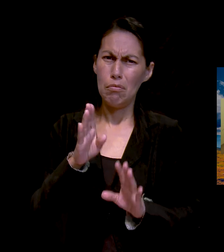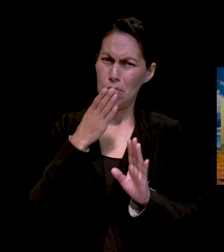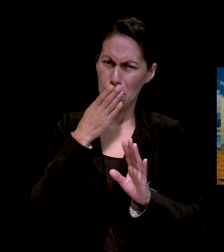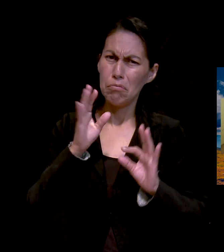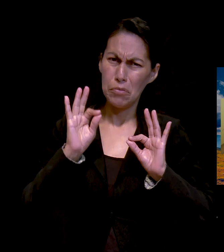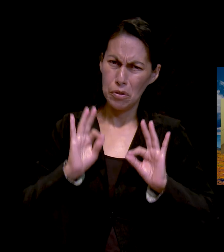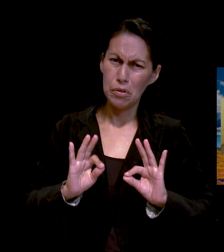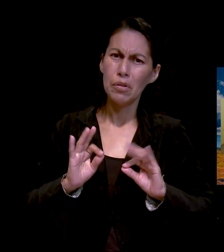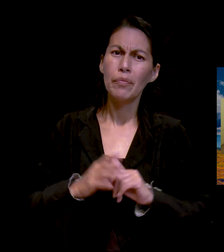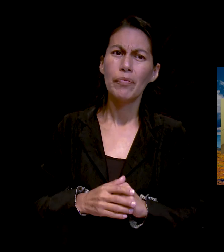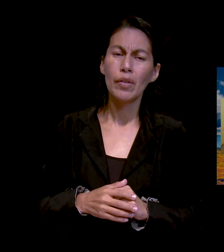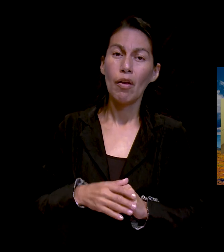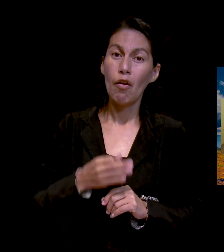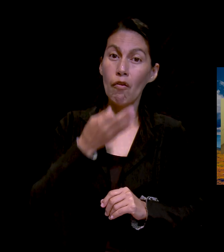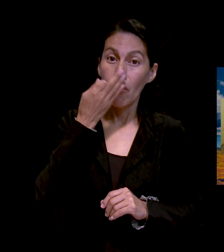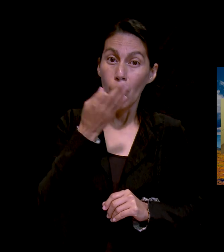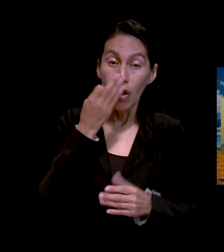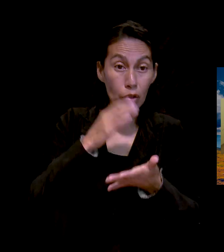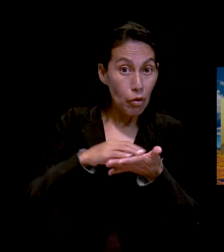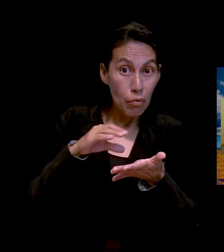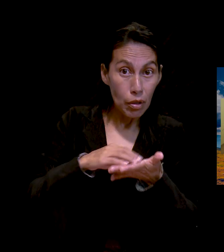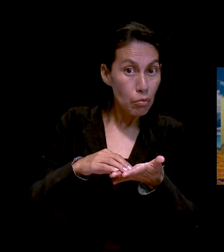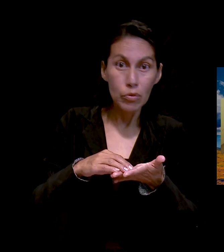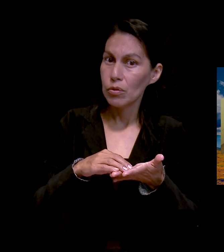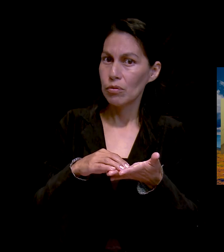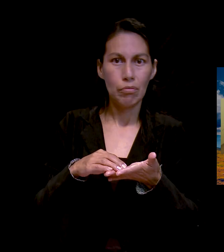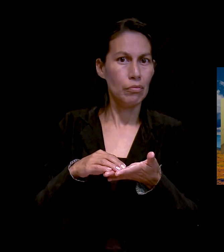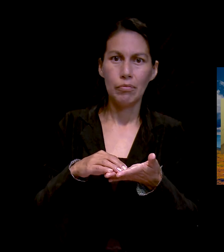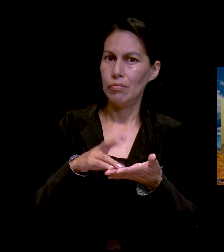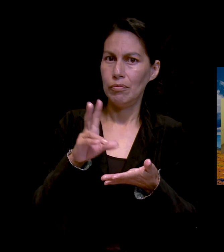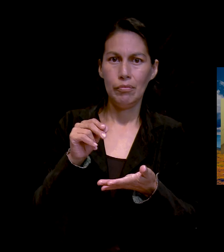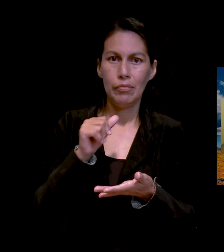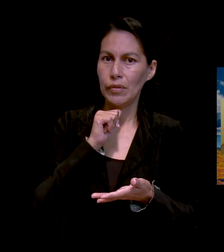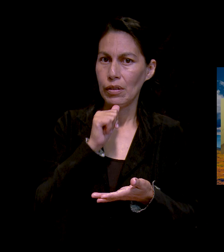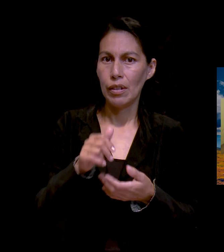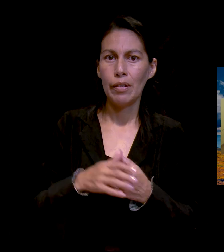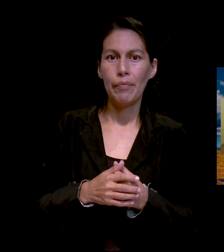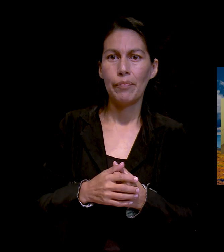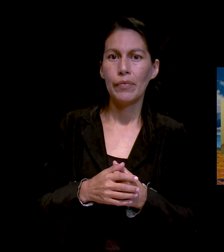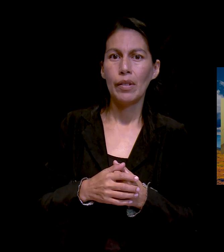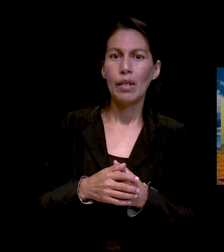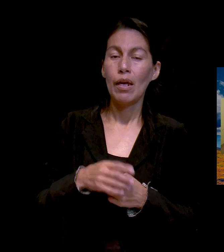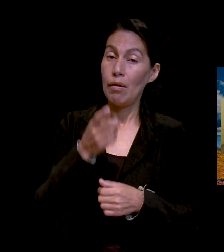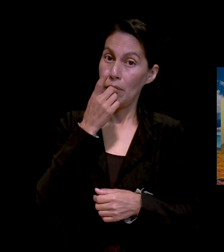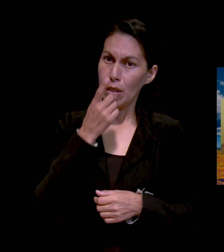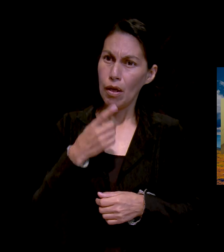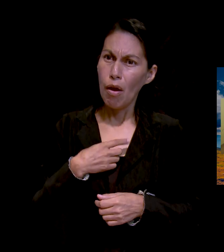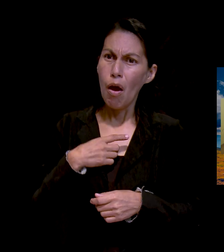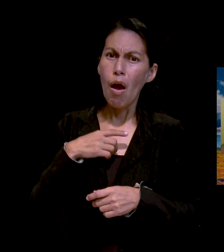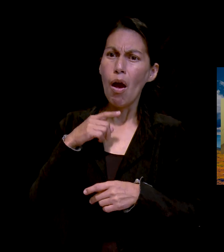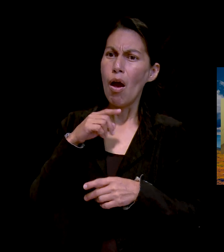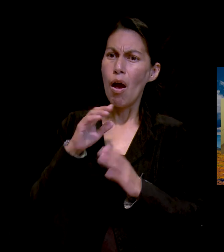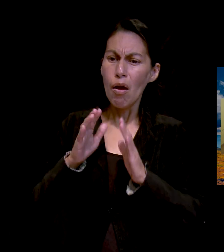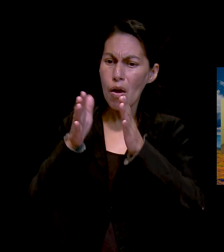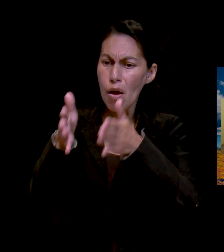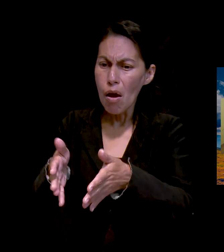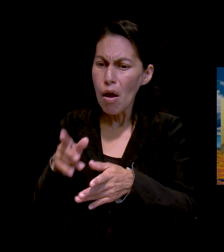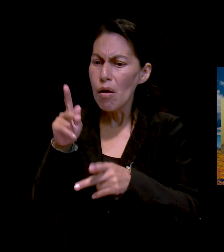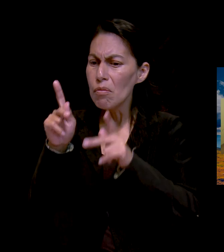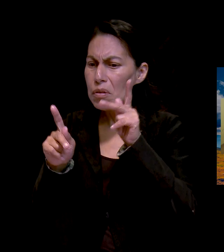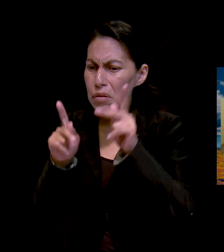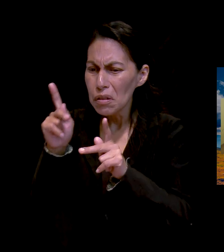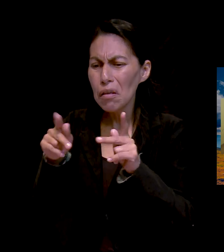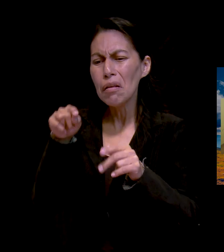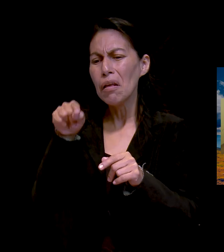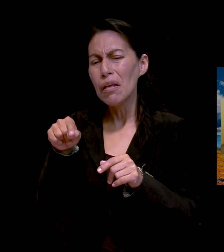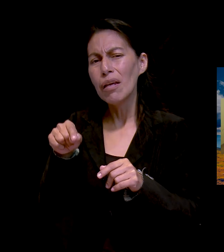al panteón. Hasta la fecha nos dijo, no visiten la tumba. Y pues nosotros, de